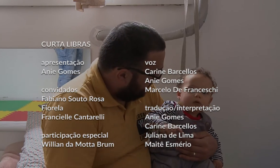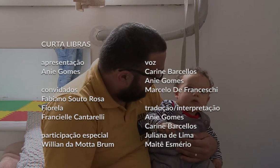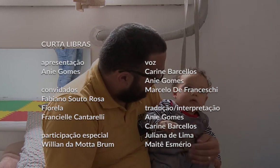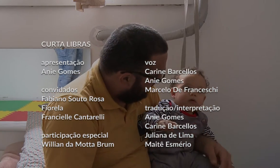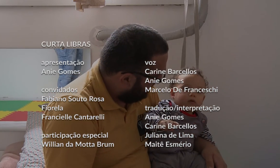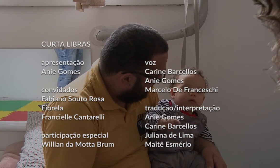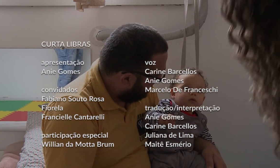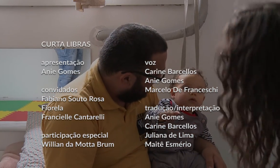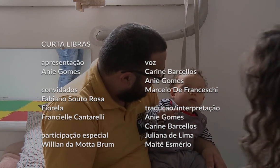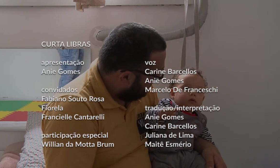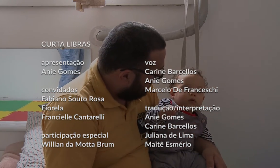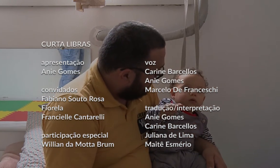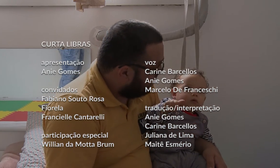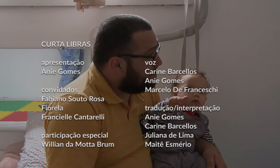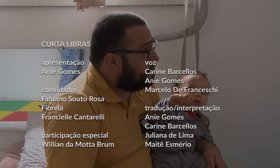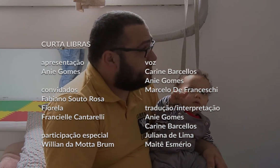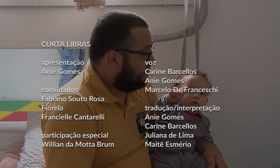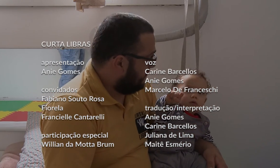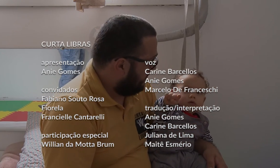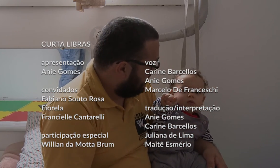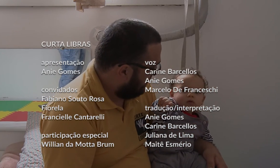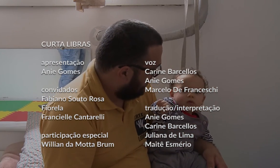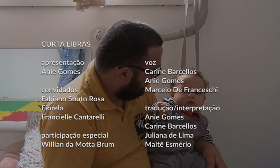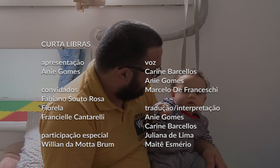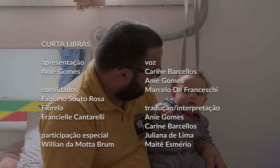Fácil Amém.